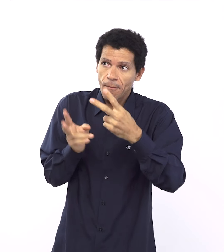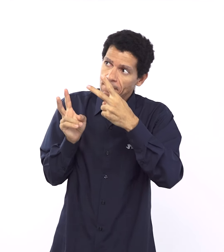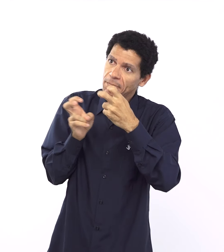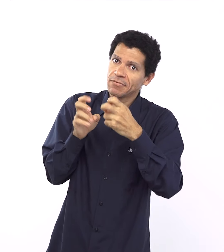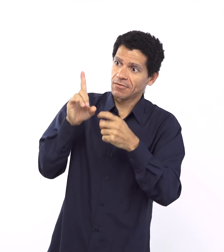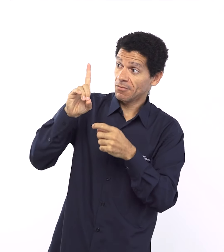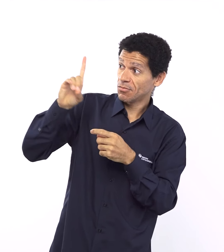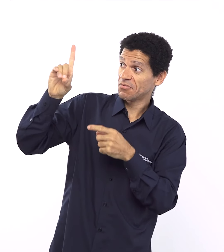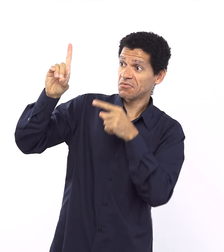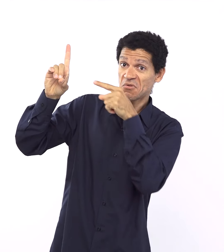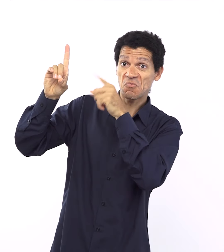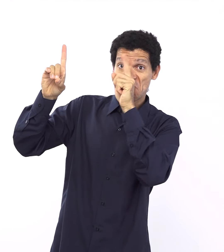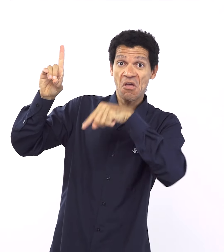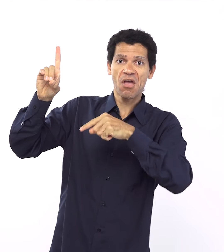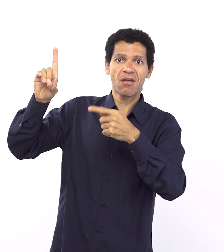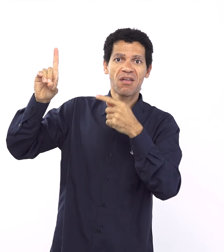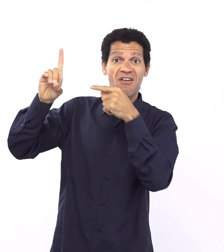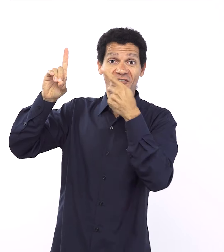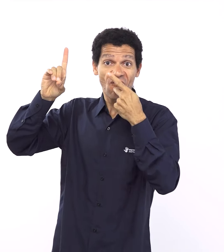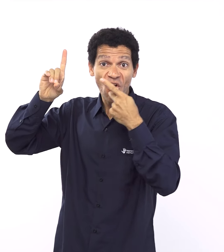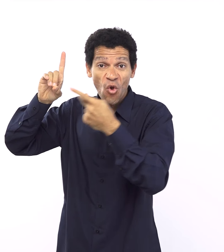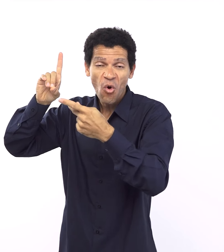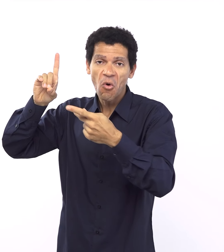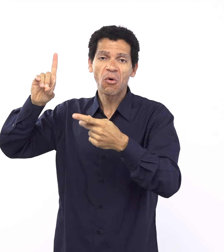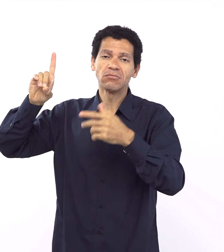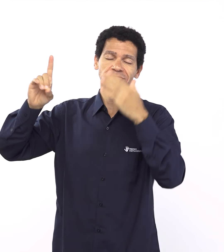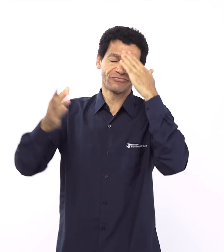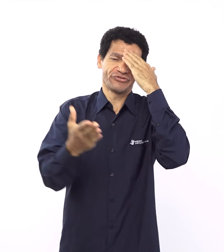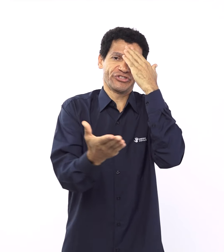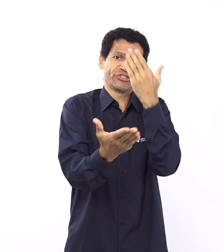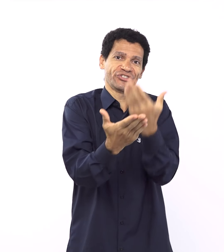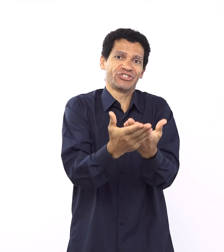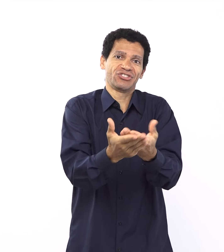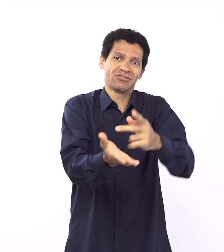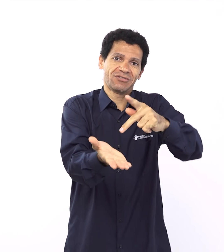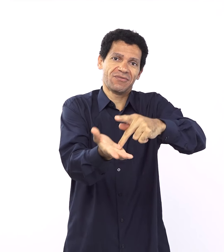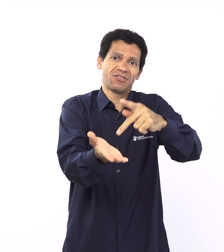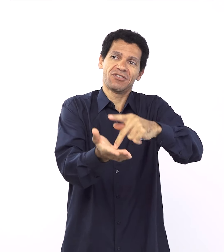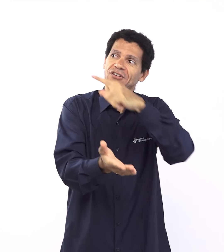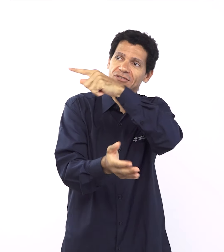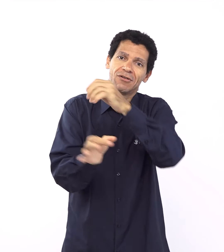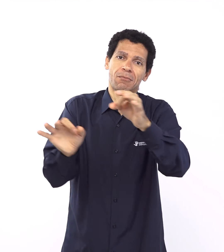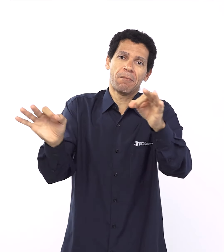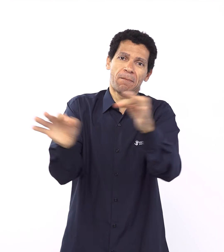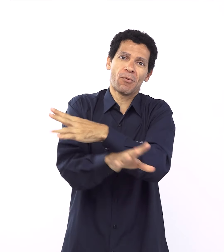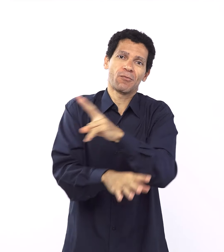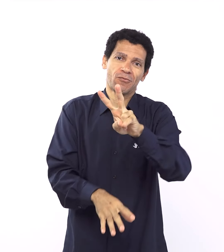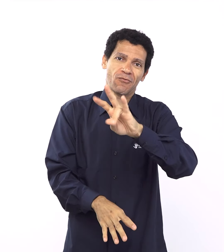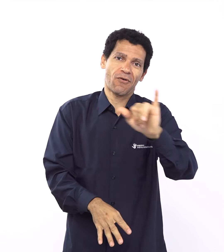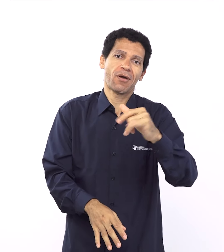que eles haviam um pecado ali, então Deus leva a sério aquilo que ele fala, né, e a gente pode ter segurança nisso também.